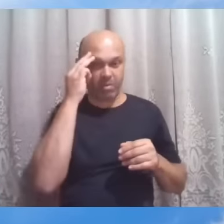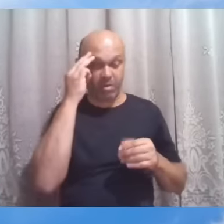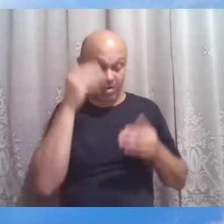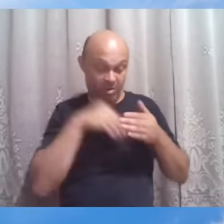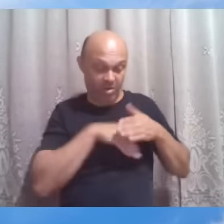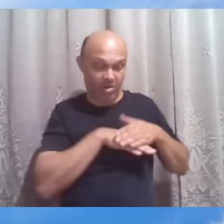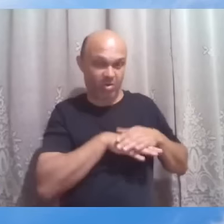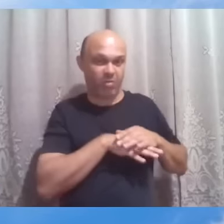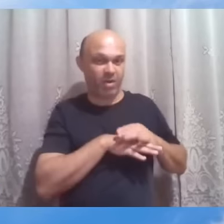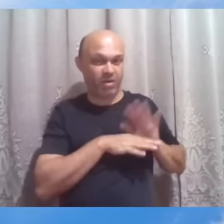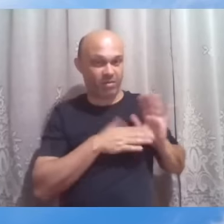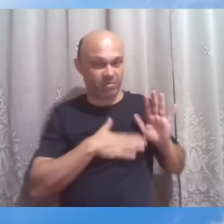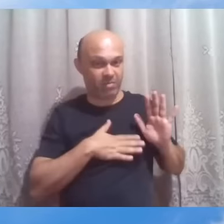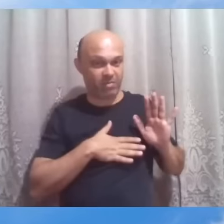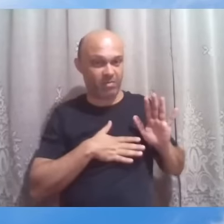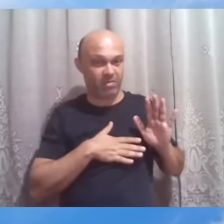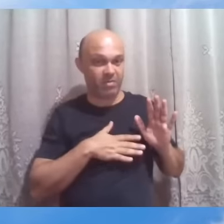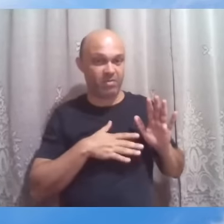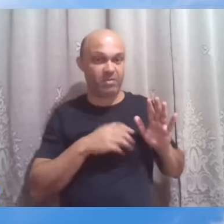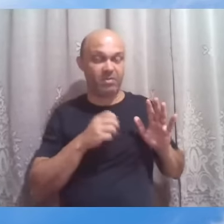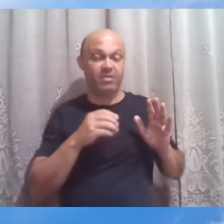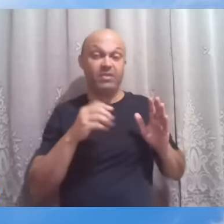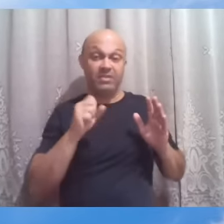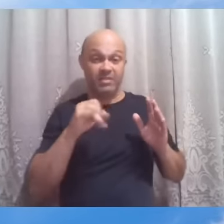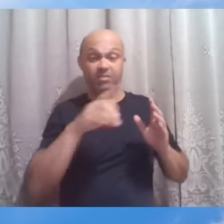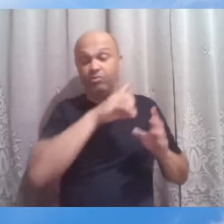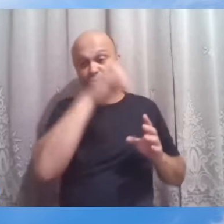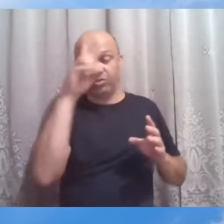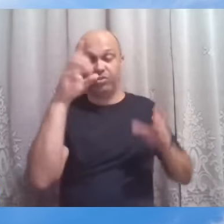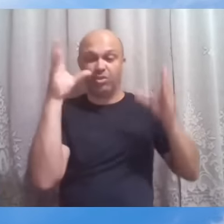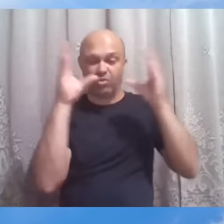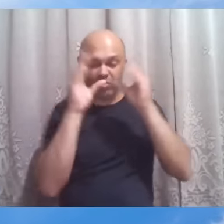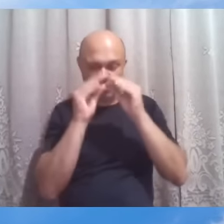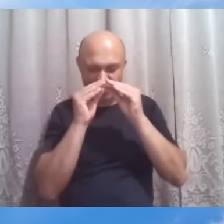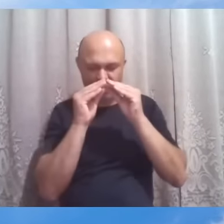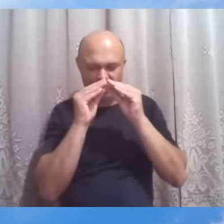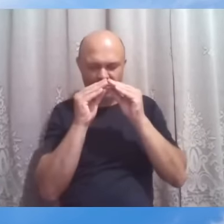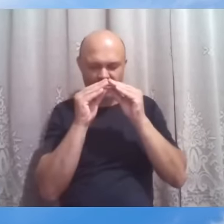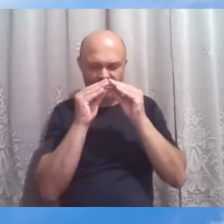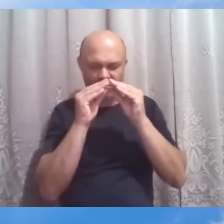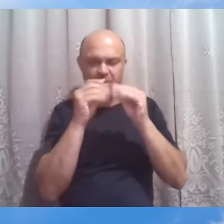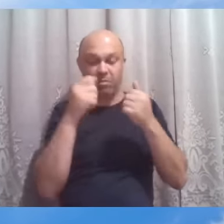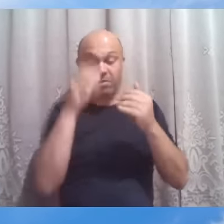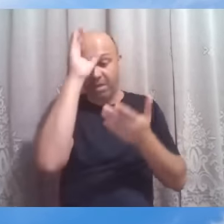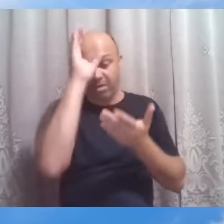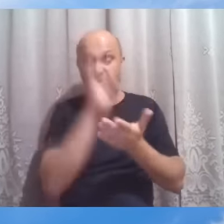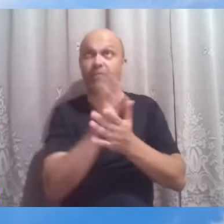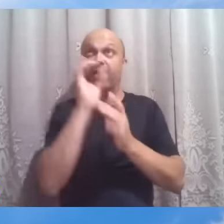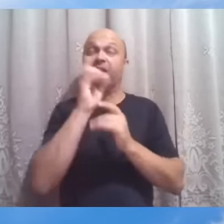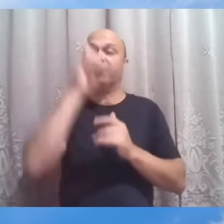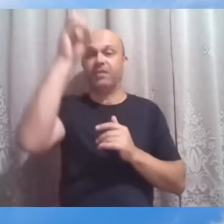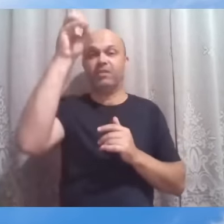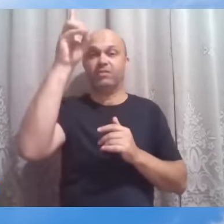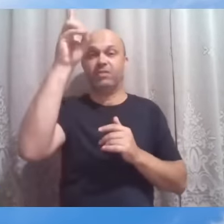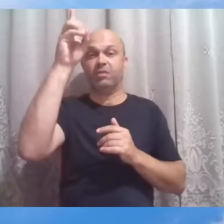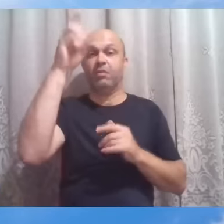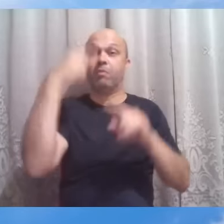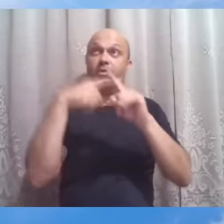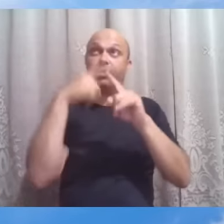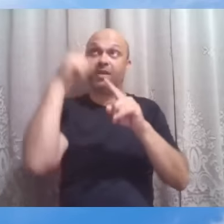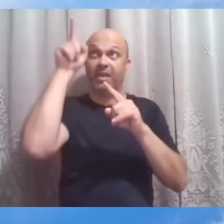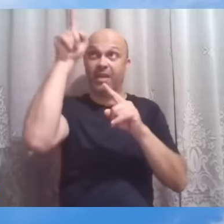são sombrios tempestuosos confiemos em Deus sem cuja permissão a tempestade não desabaria